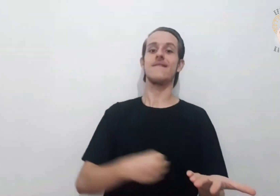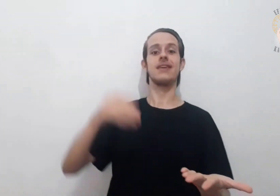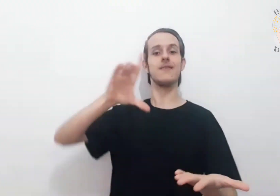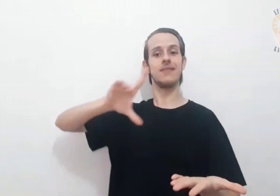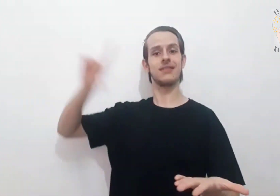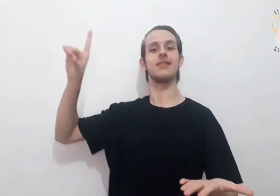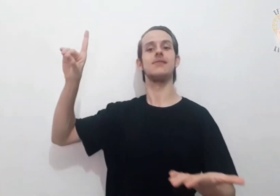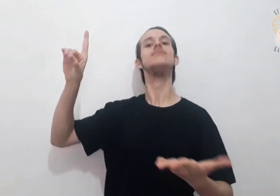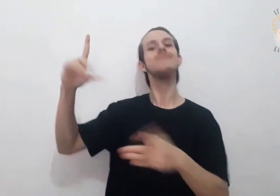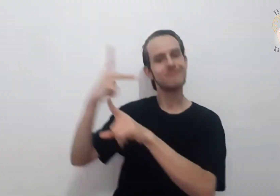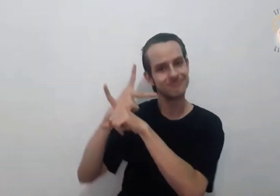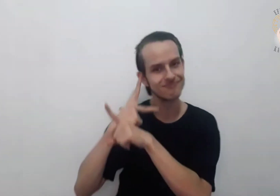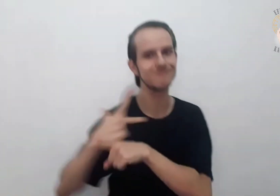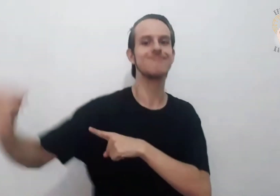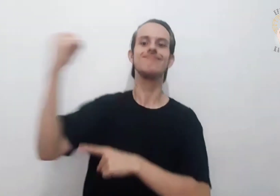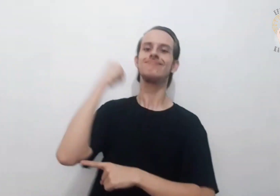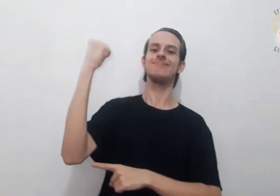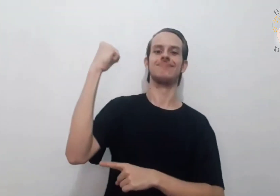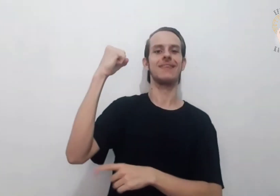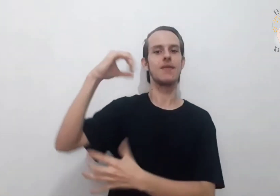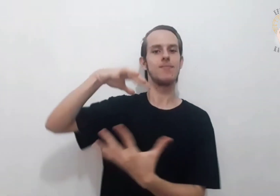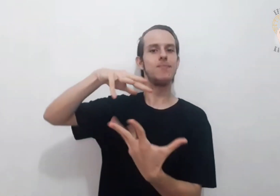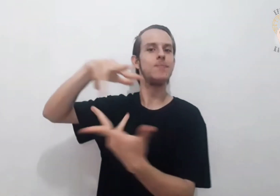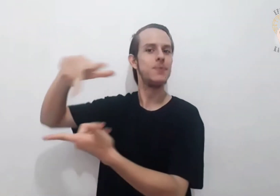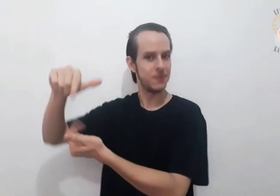que nasceu de Deus vence o mundo.